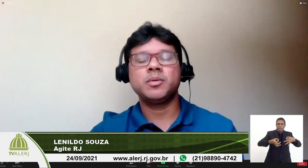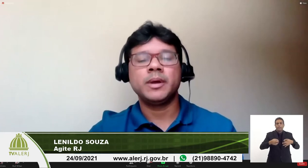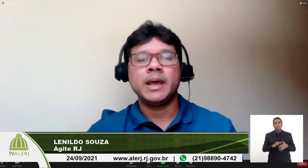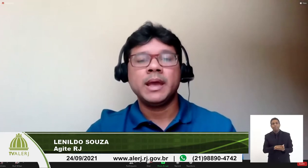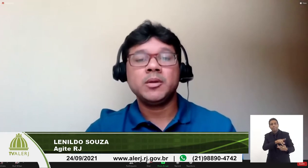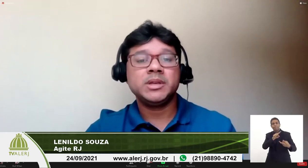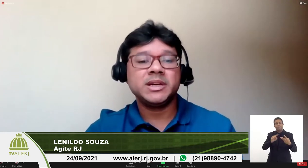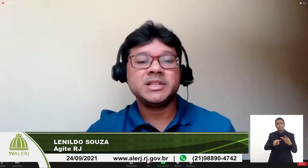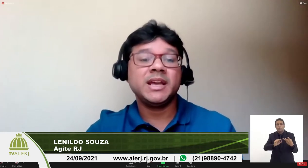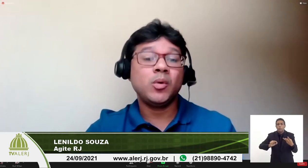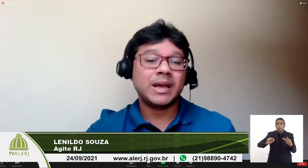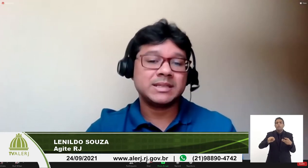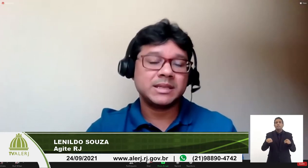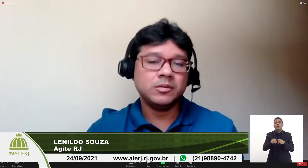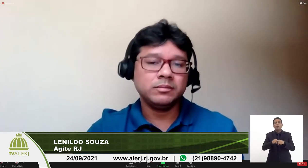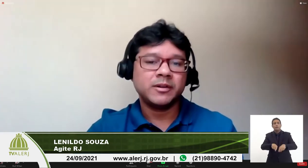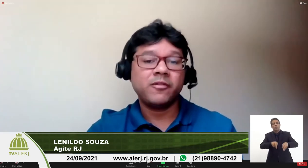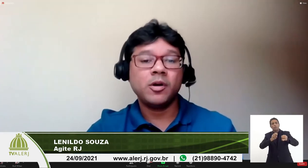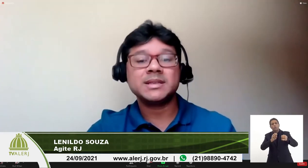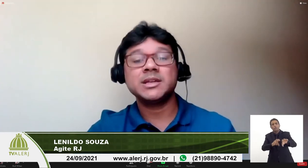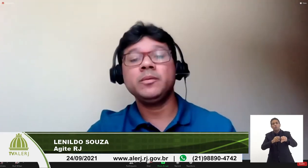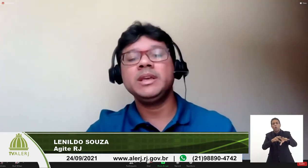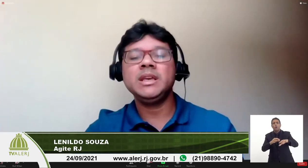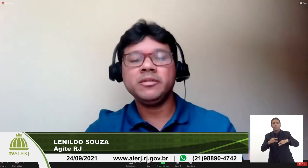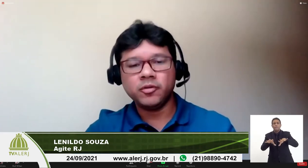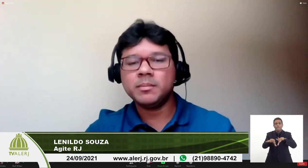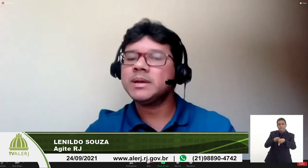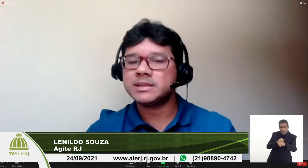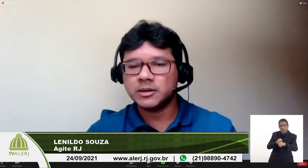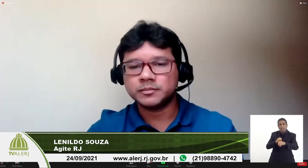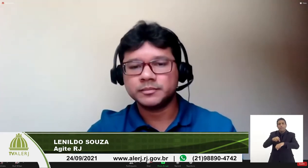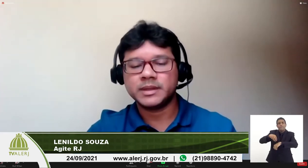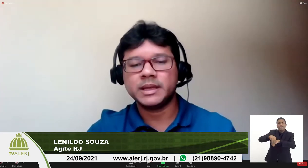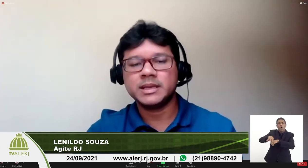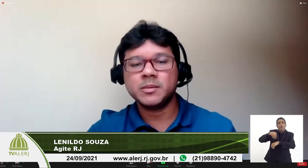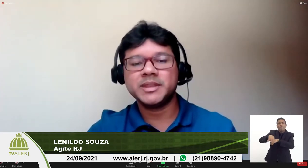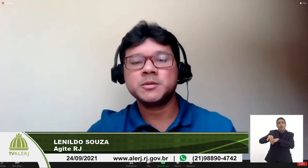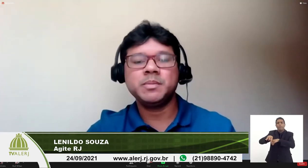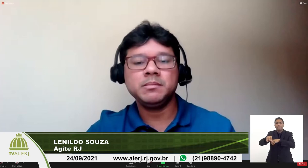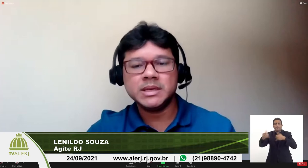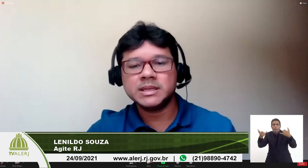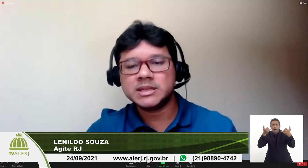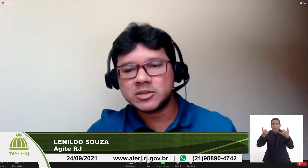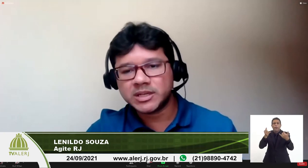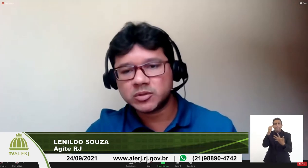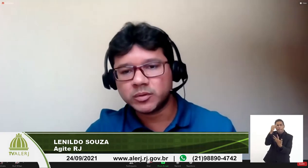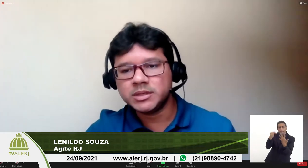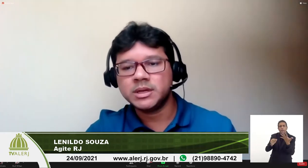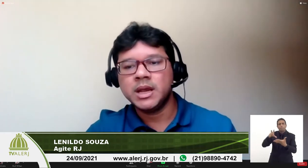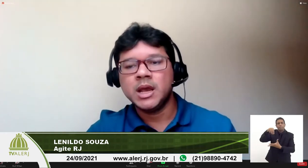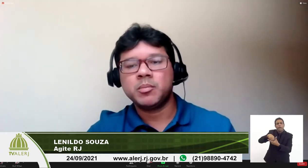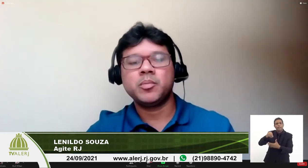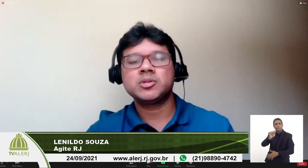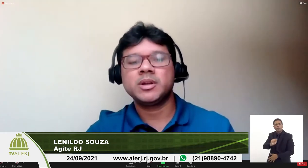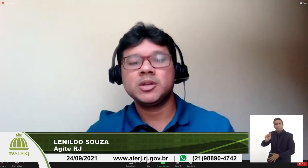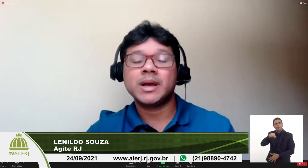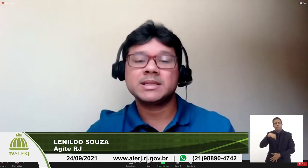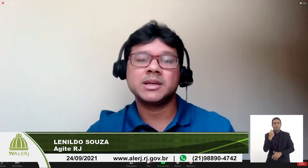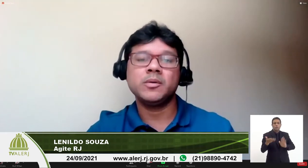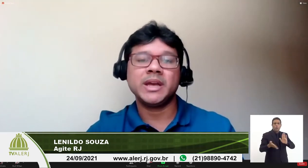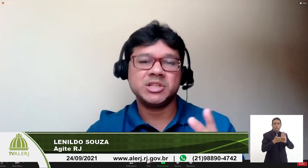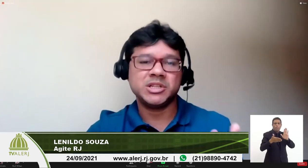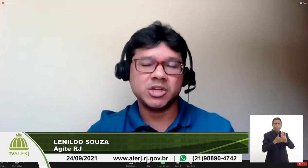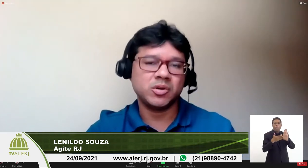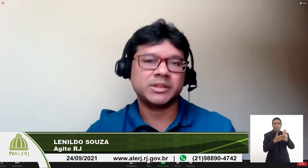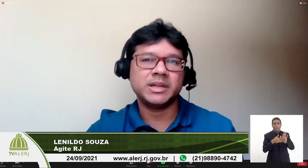princípio é no que tange a educação formação e informação isso é uma das premissas das associações proporcionar a